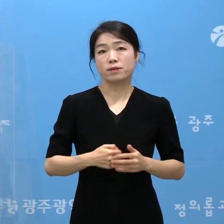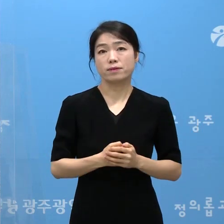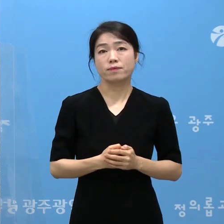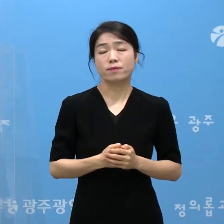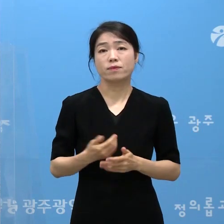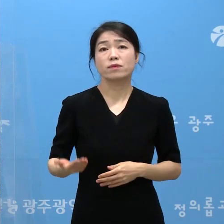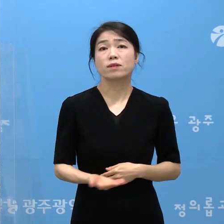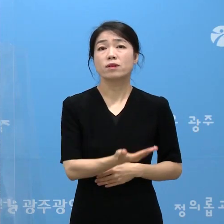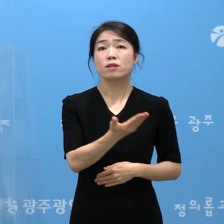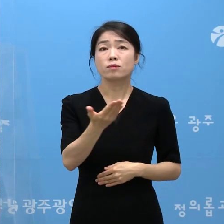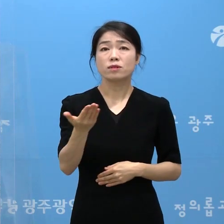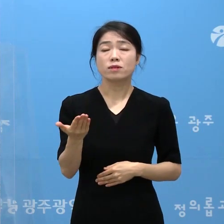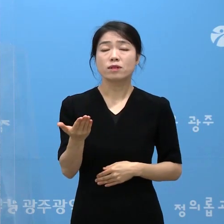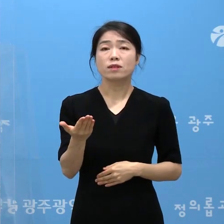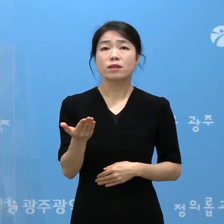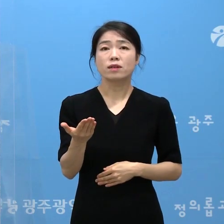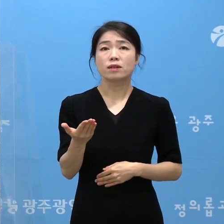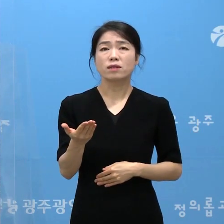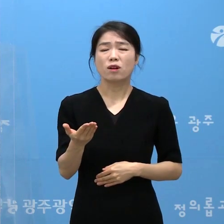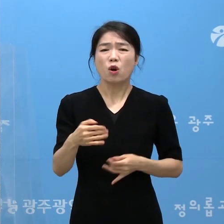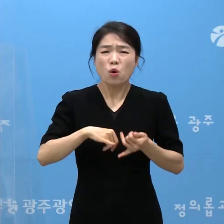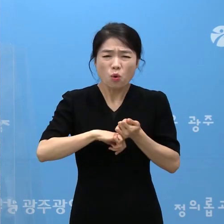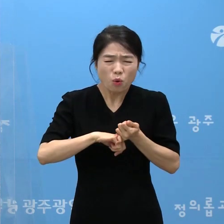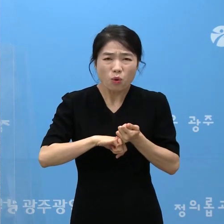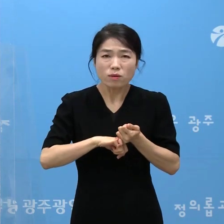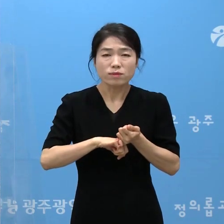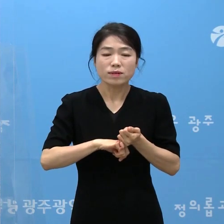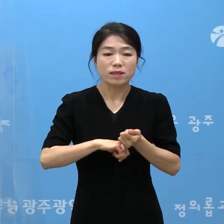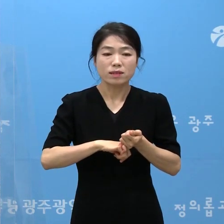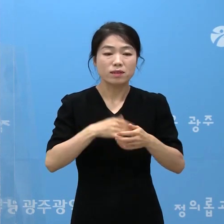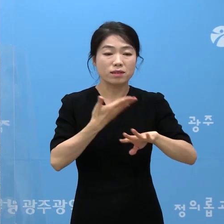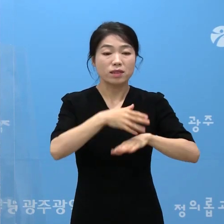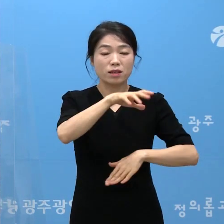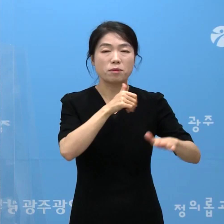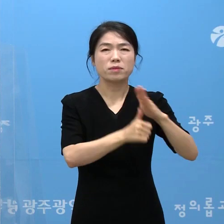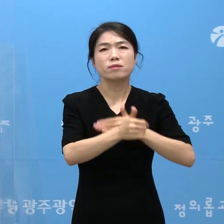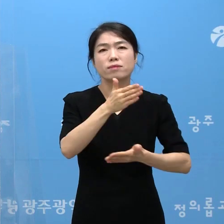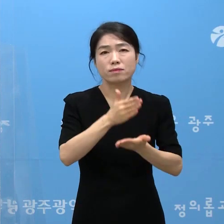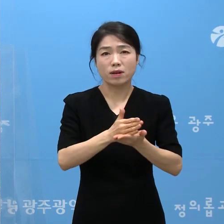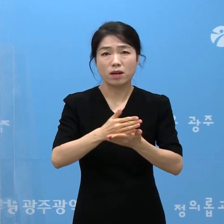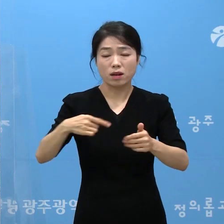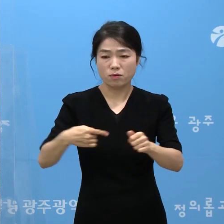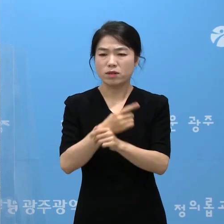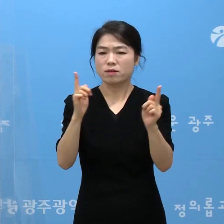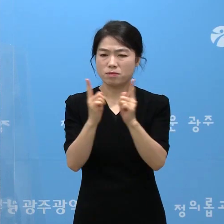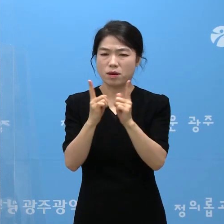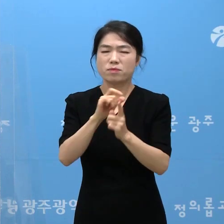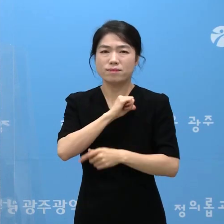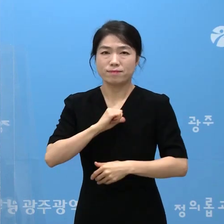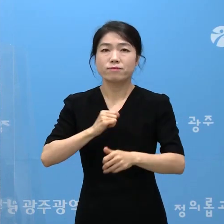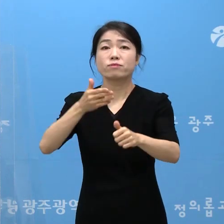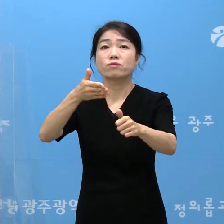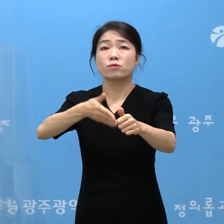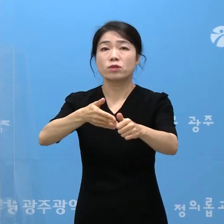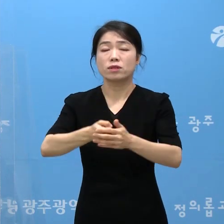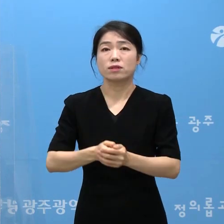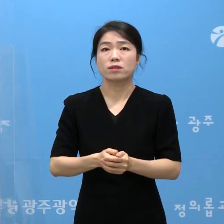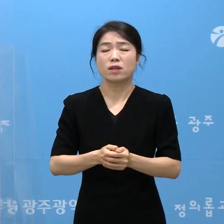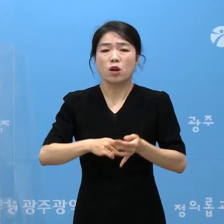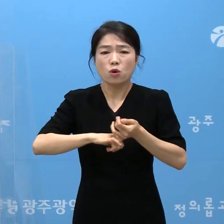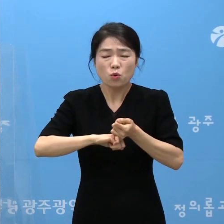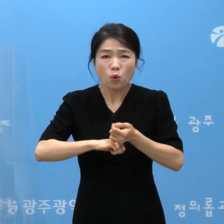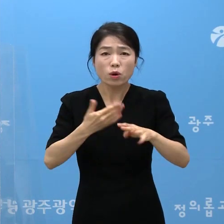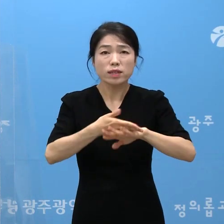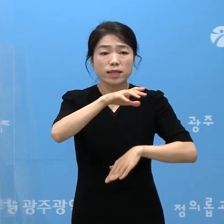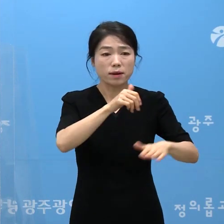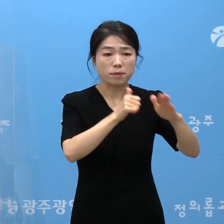시민 여러분께서도 불효 불급한 타 시도 방문과 외출 및 만남을 자제하여 주시고 부득이 타